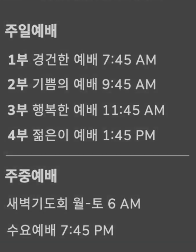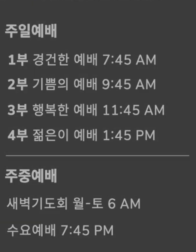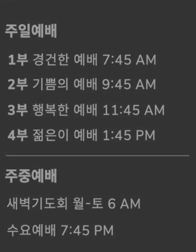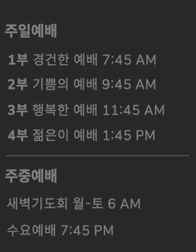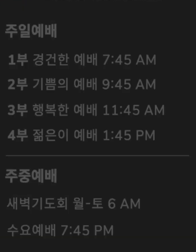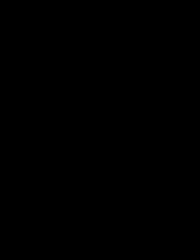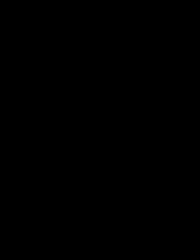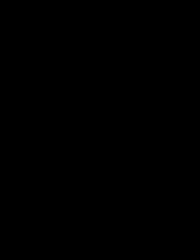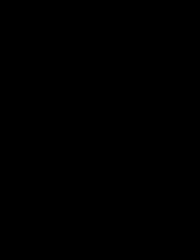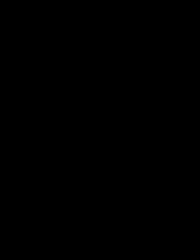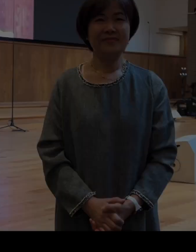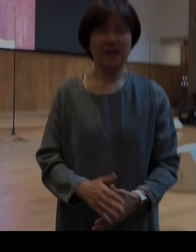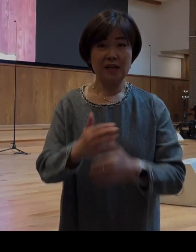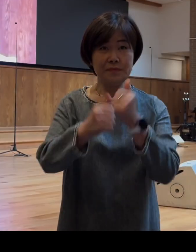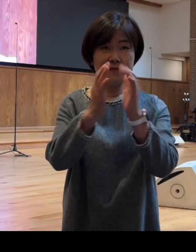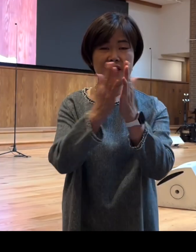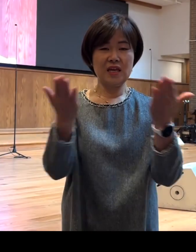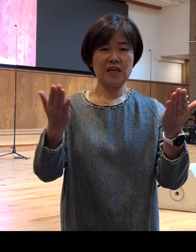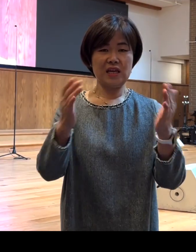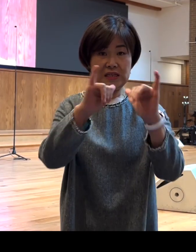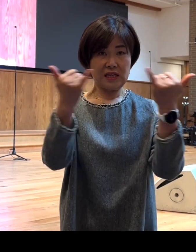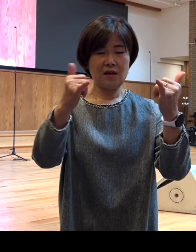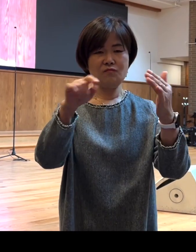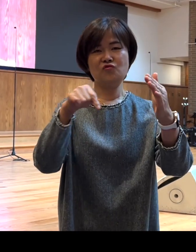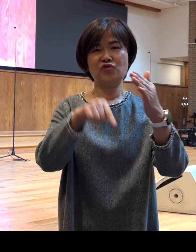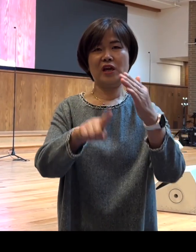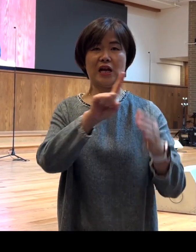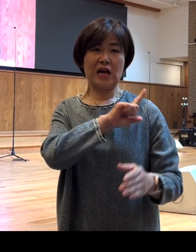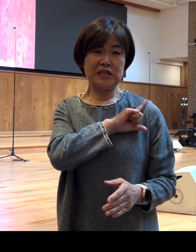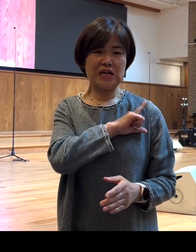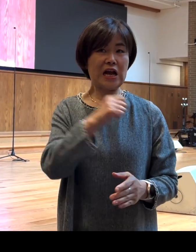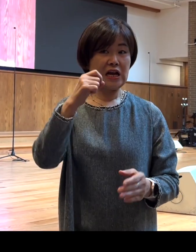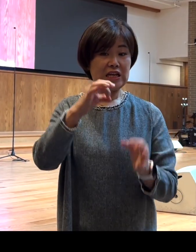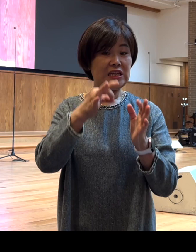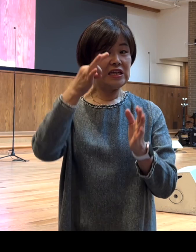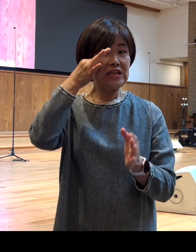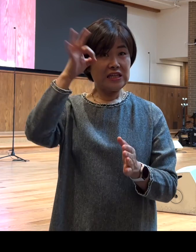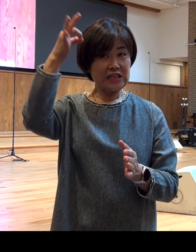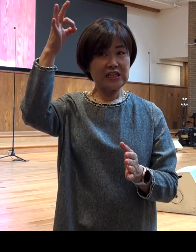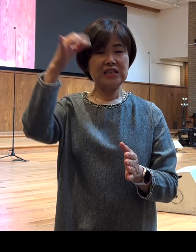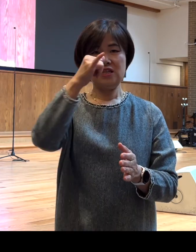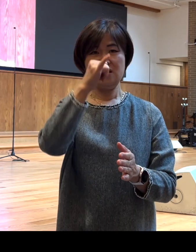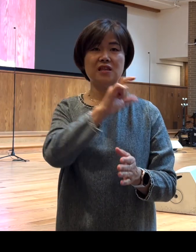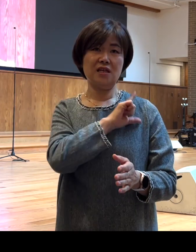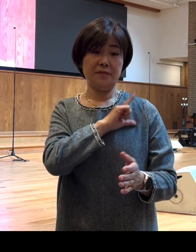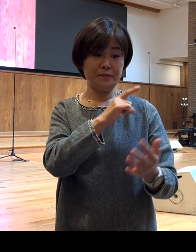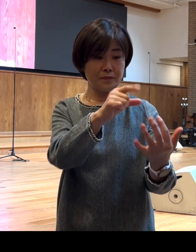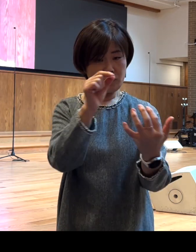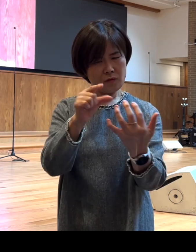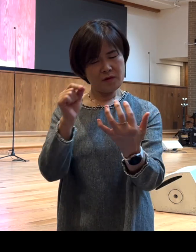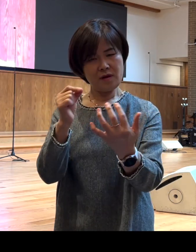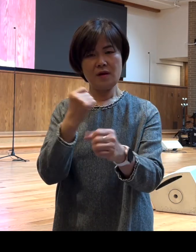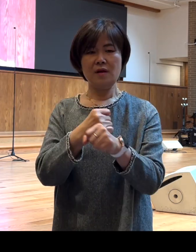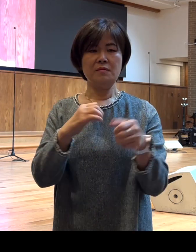성경의 인물 중에서 가장 인기 있는 이름을 꼽으라면 신약 성경에서는